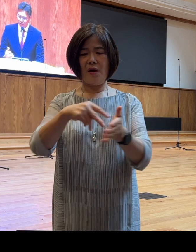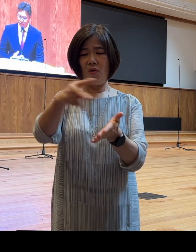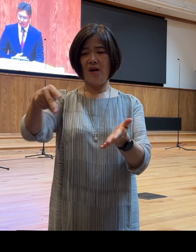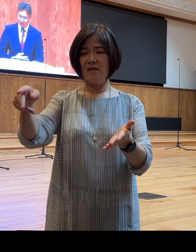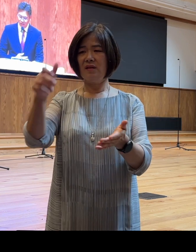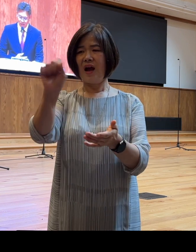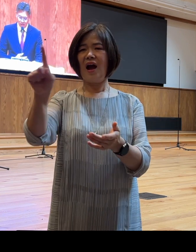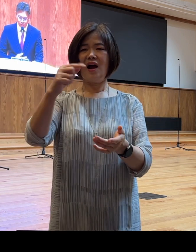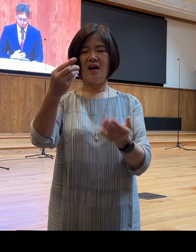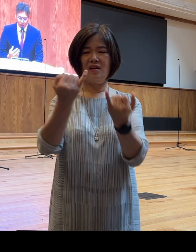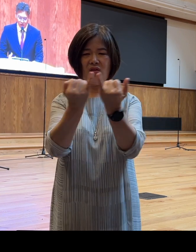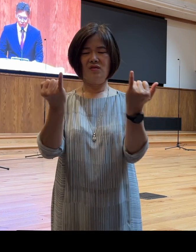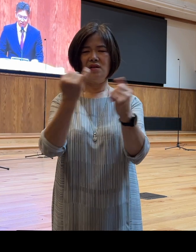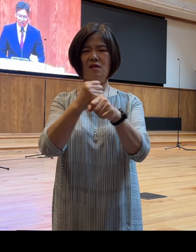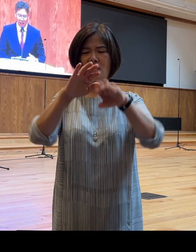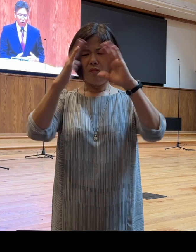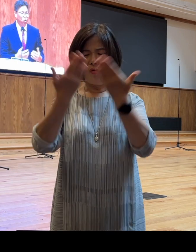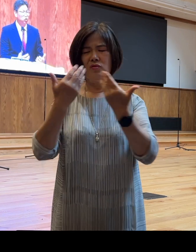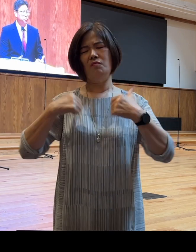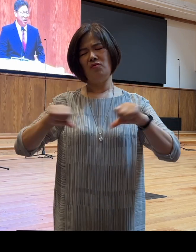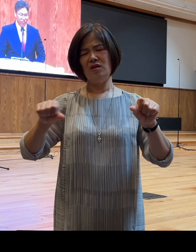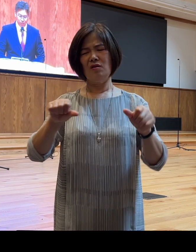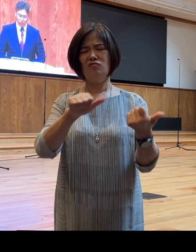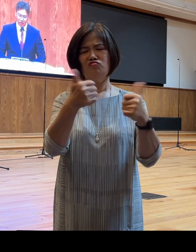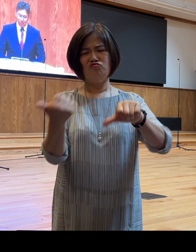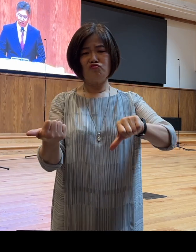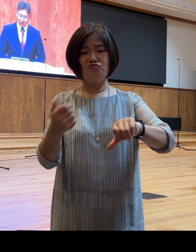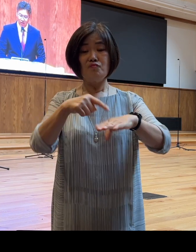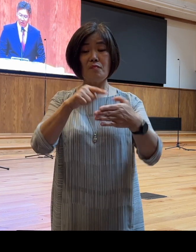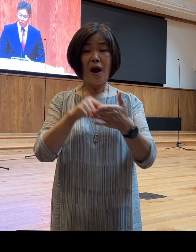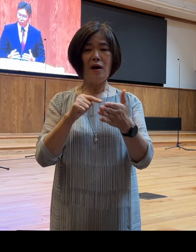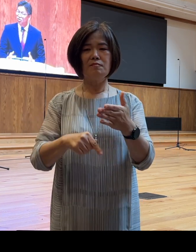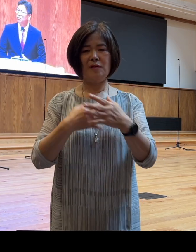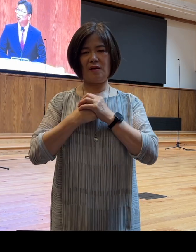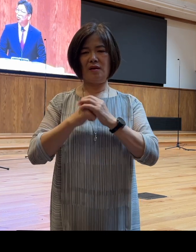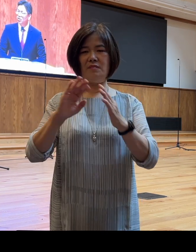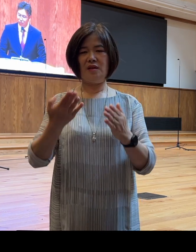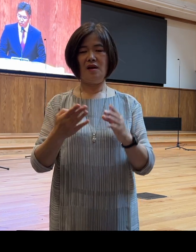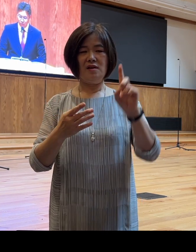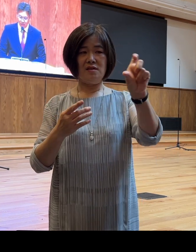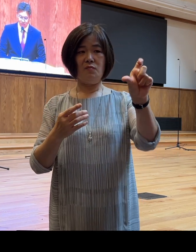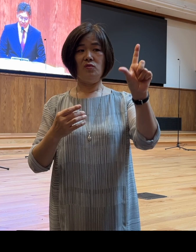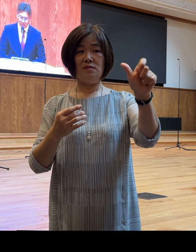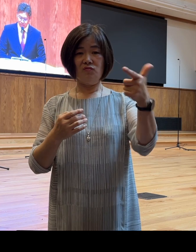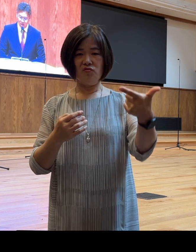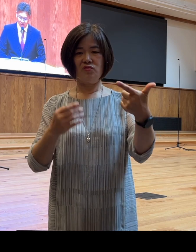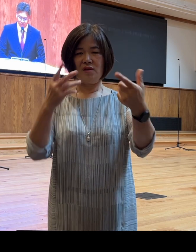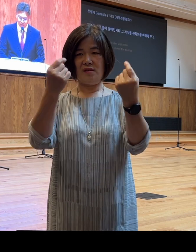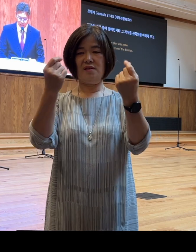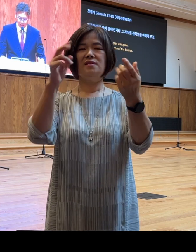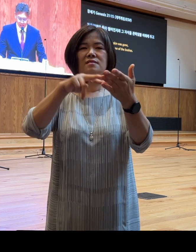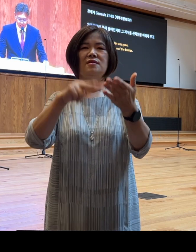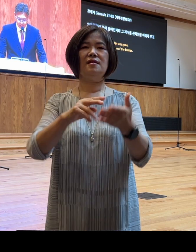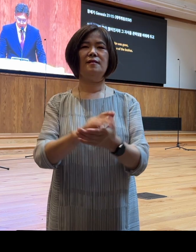포기하고 생을 내려놓는 마음을 품게 됩니다 본문 15절과 16절 말씀입니다 함께 읽겠습니다 시작